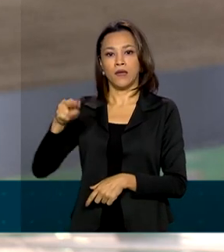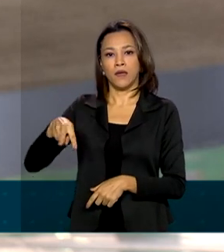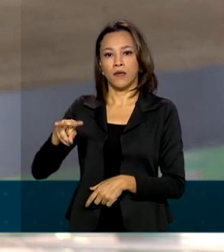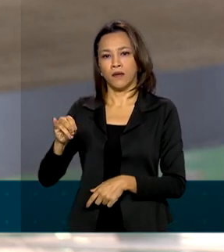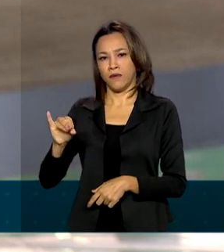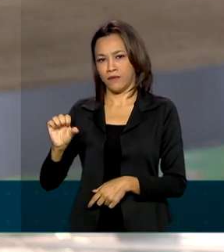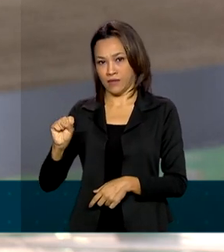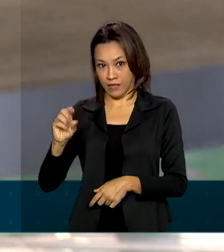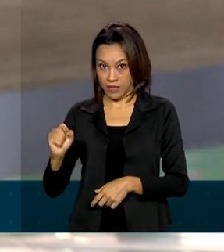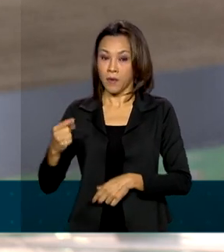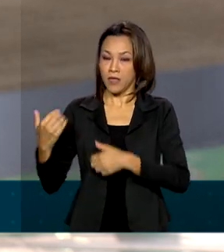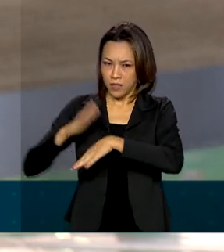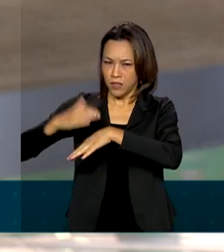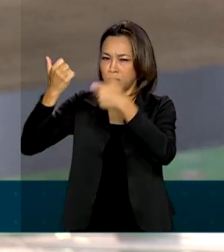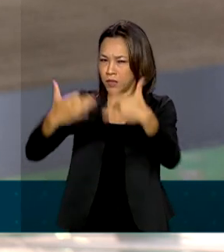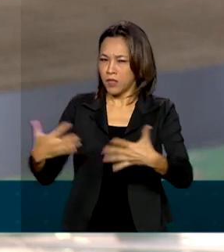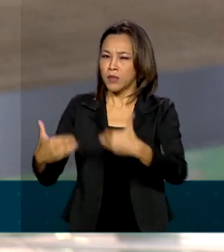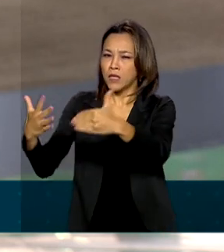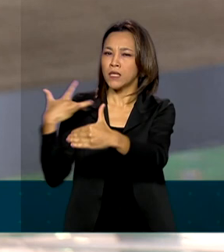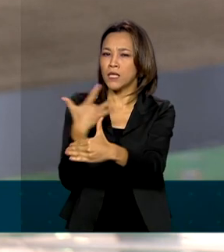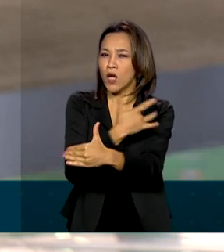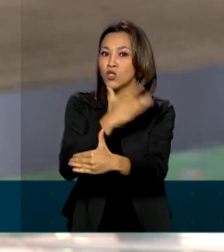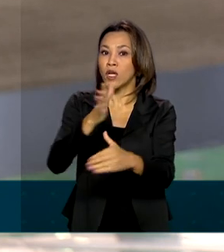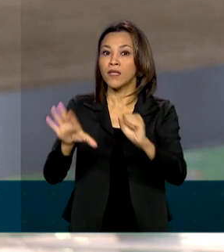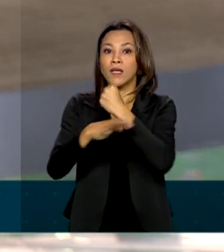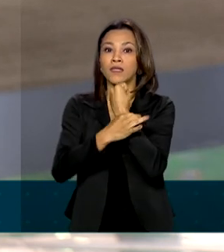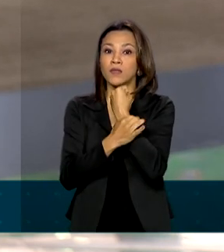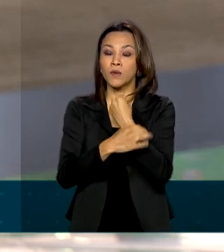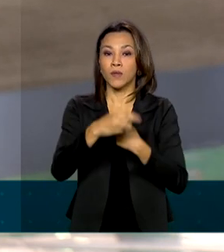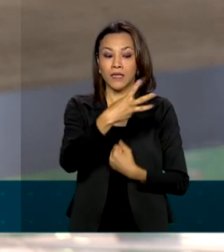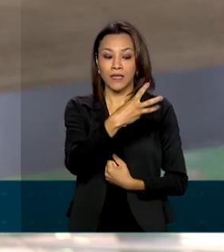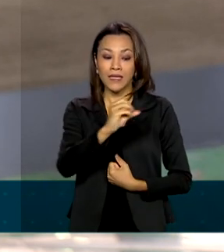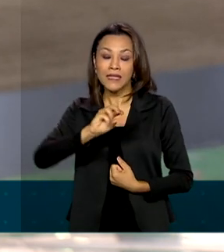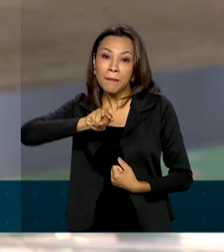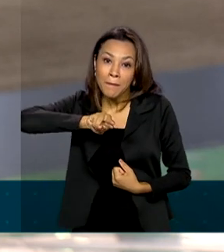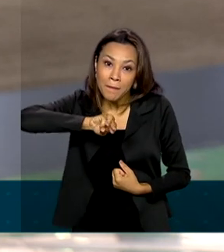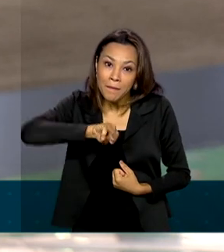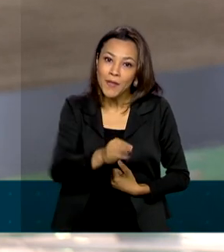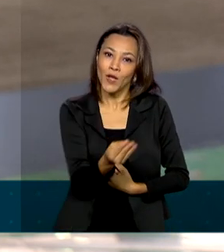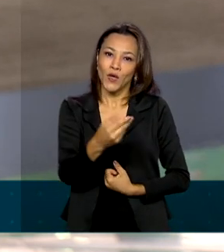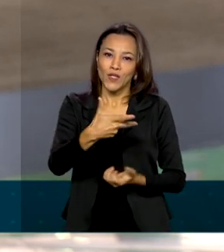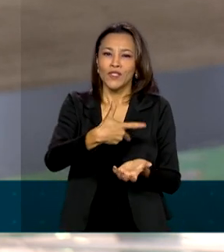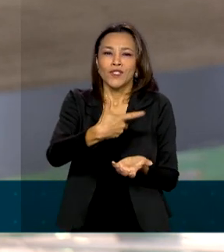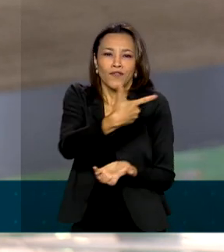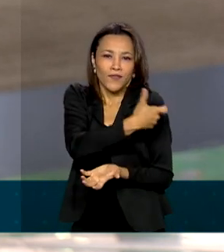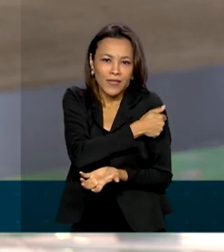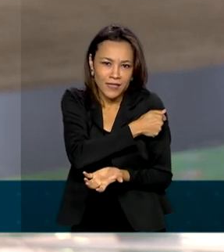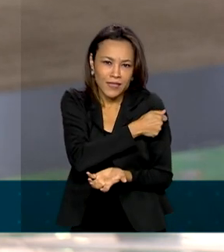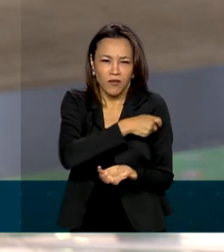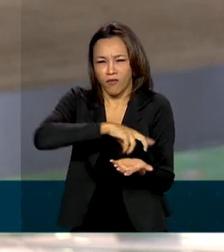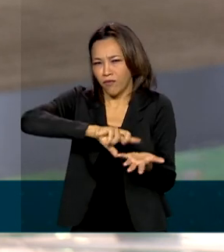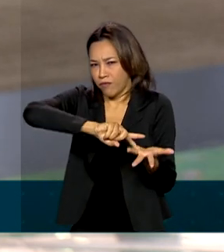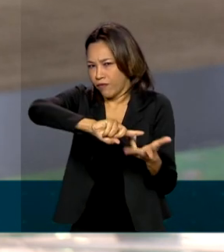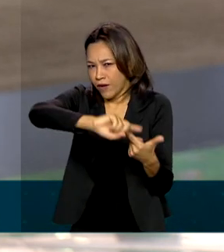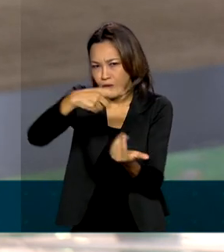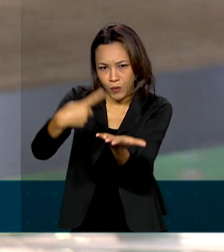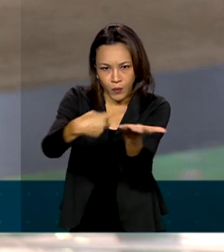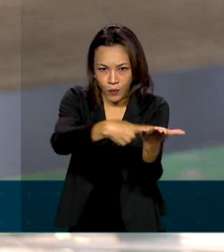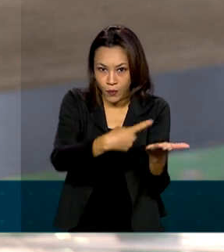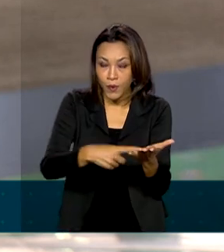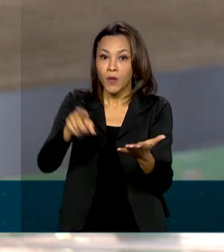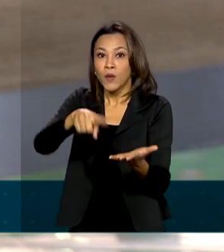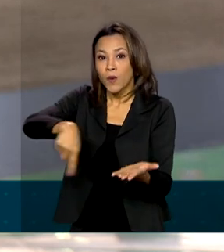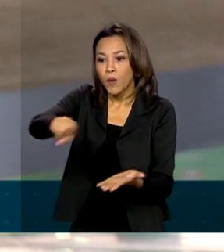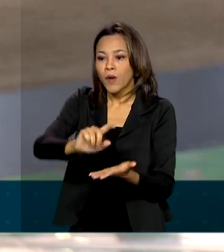Ministério da Saúde, o Brasil já garantiu 300 milhões de doses da vacina em vários acordos, inclusive com o consórcio mundial COVAX